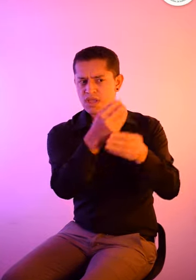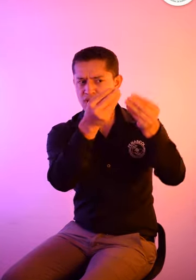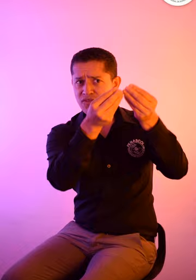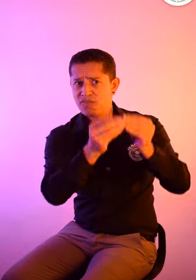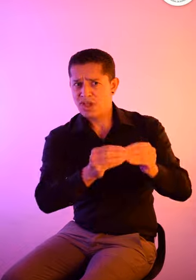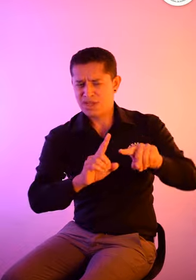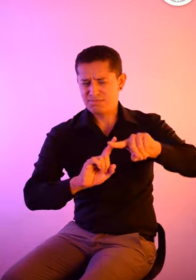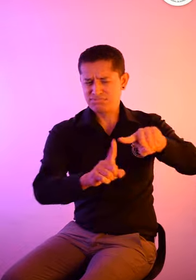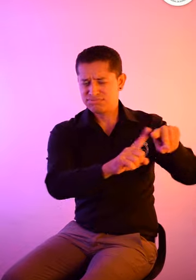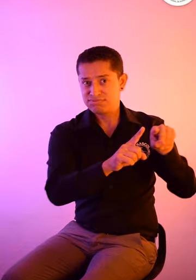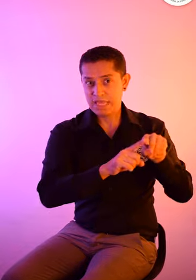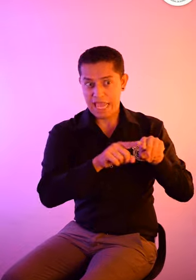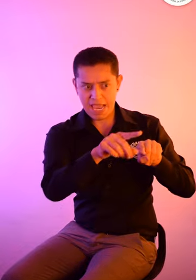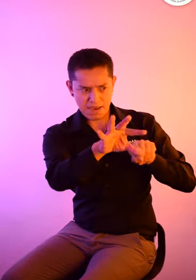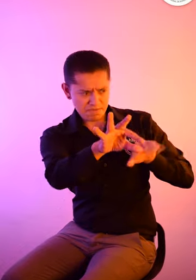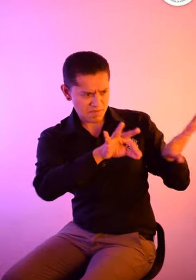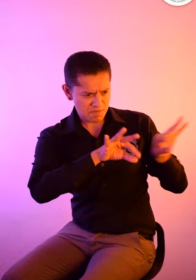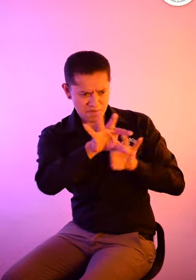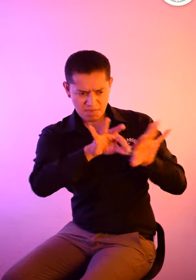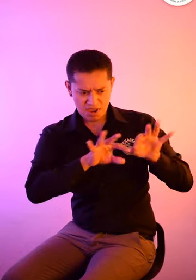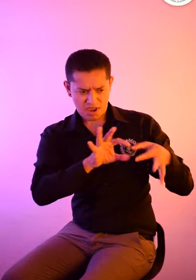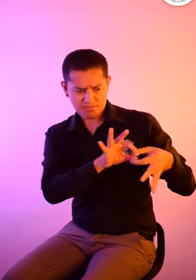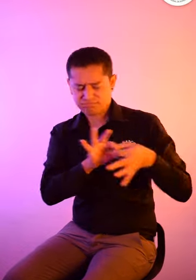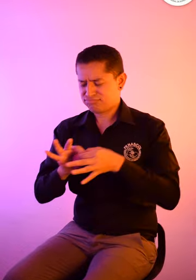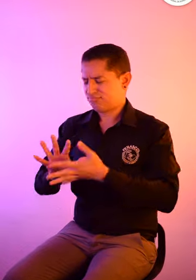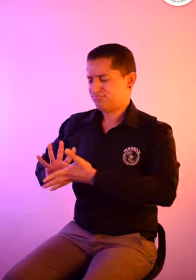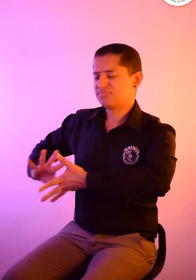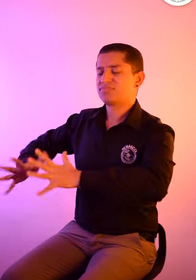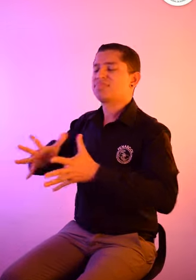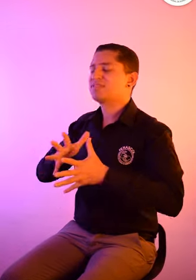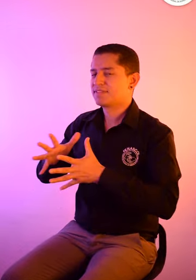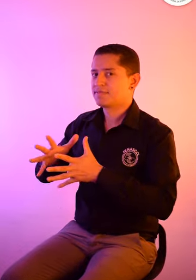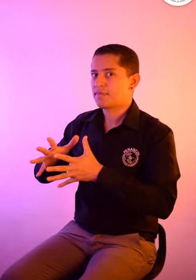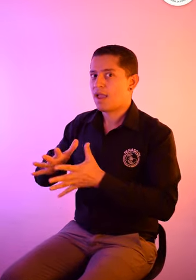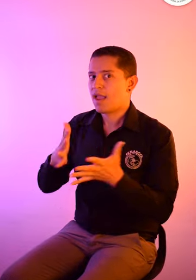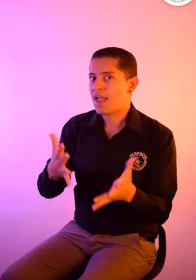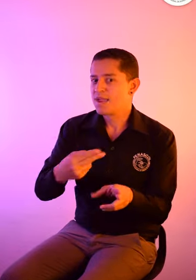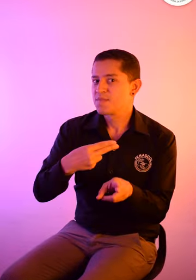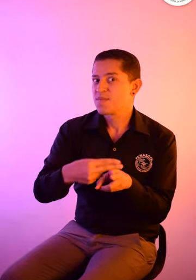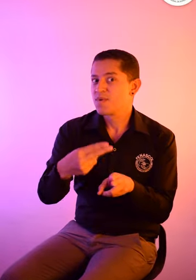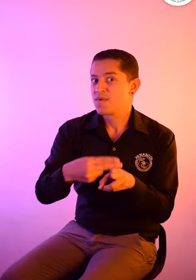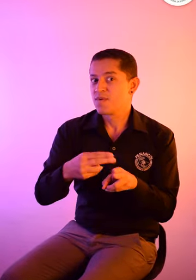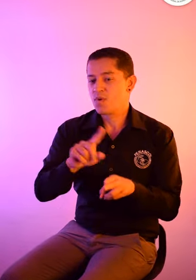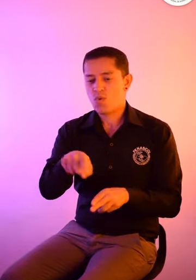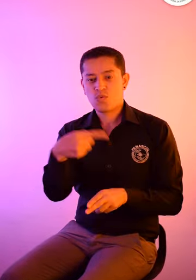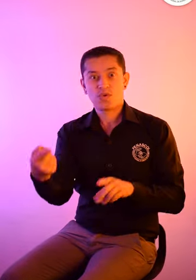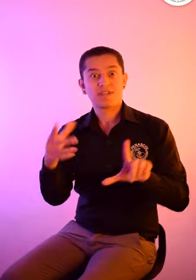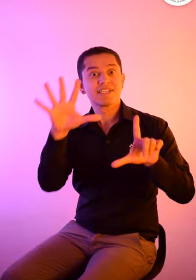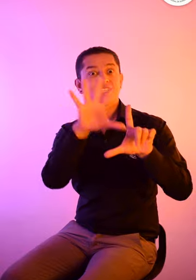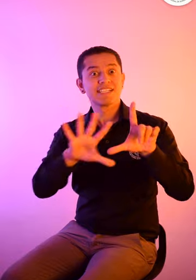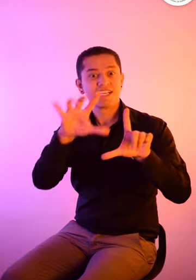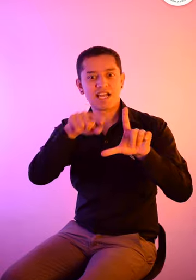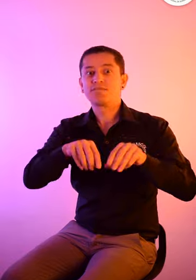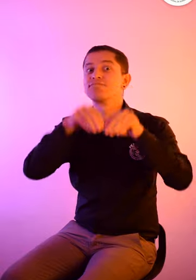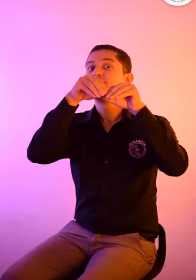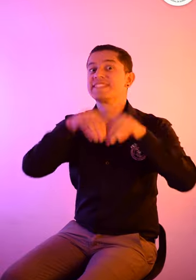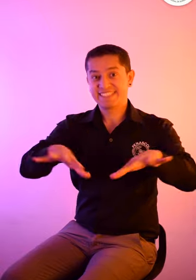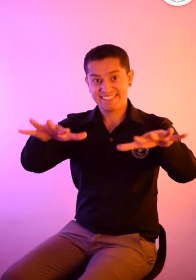otras configuraciones manuales diferentes pronto publicaremos otro